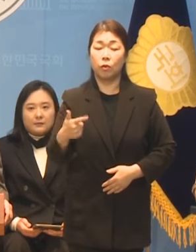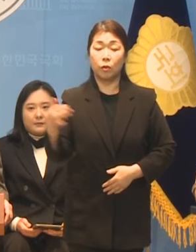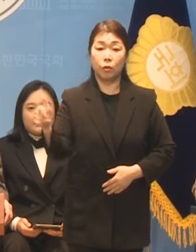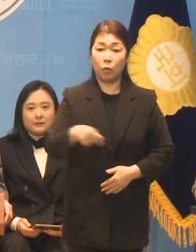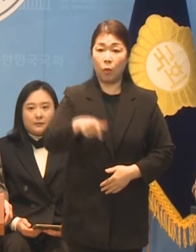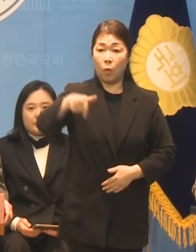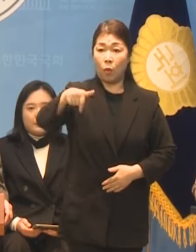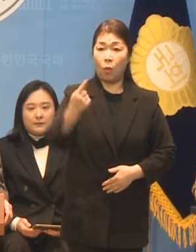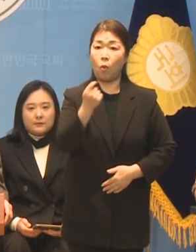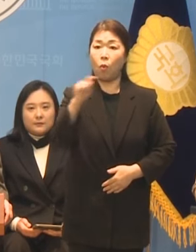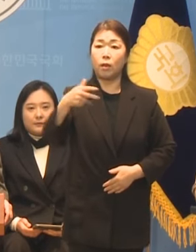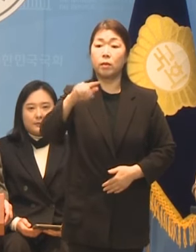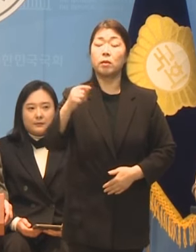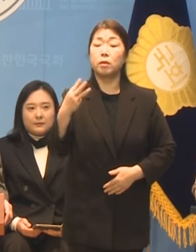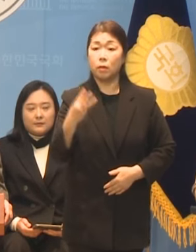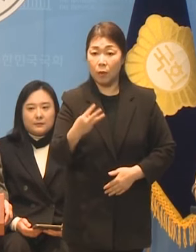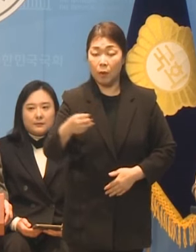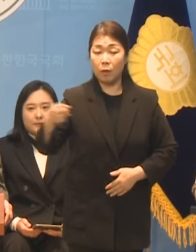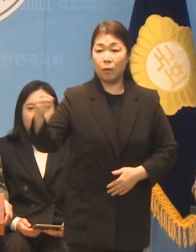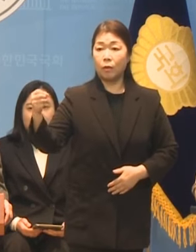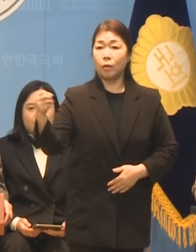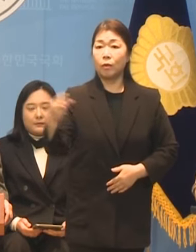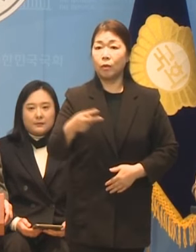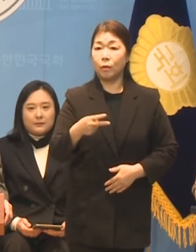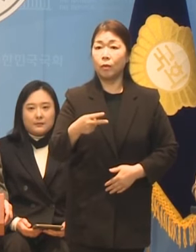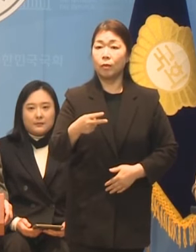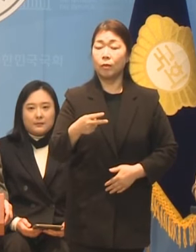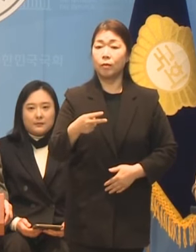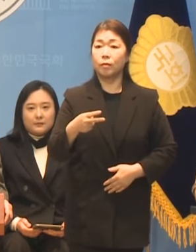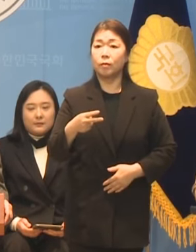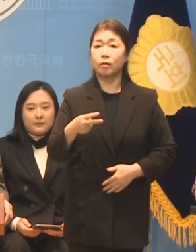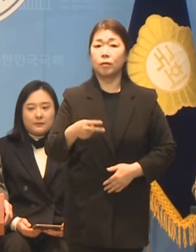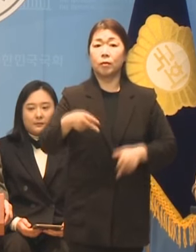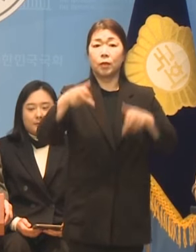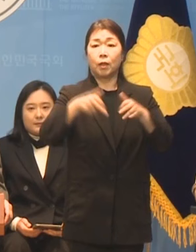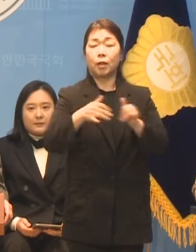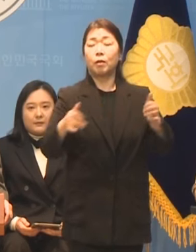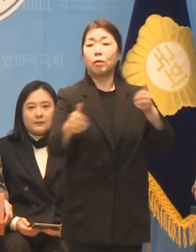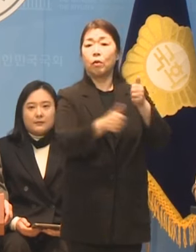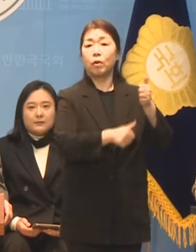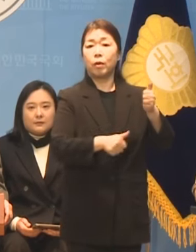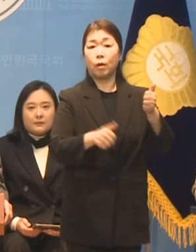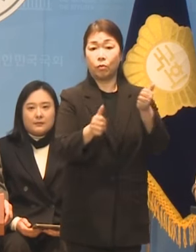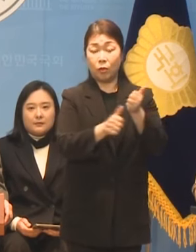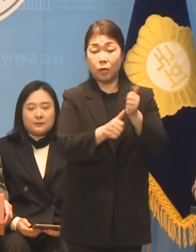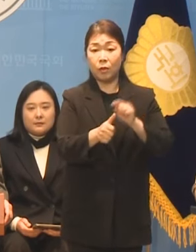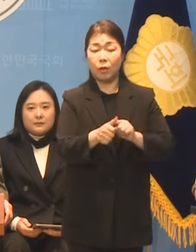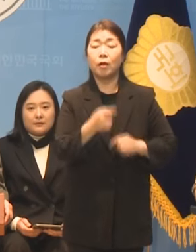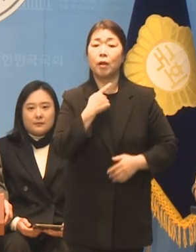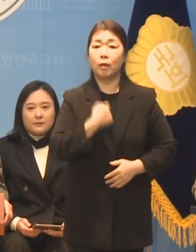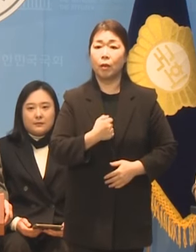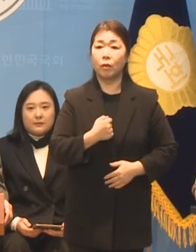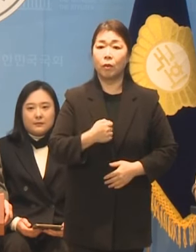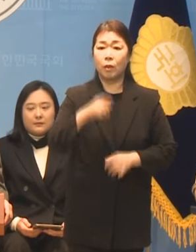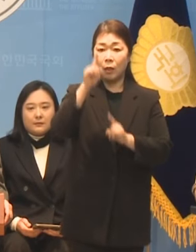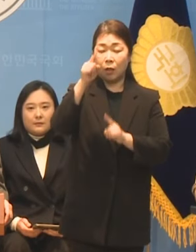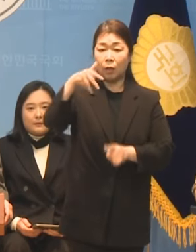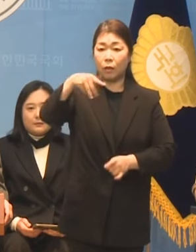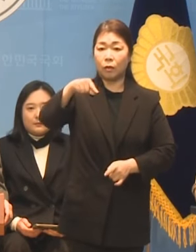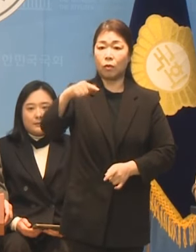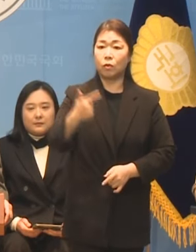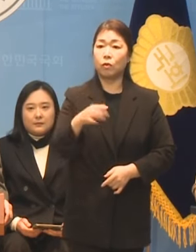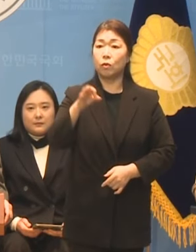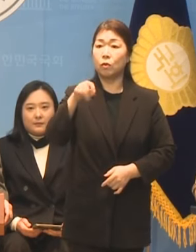부위원장 그리고 장애인위원회 부위원장을 역임하셨던 이춘우 전